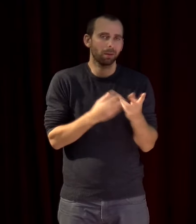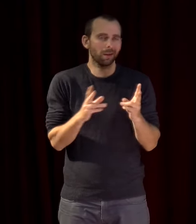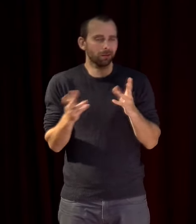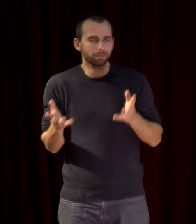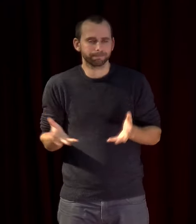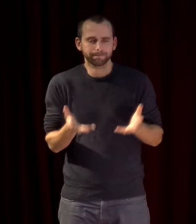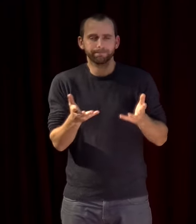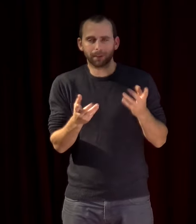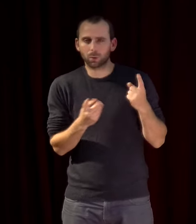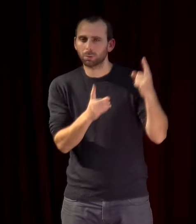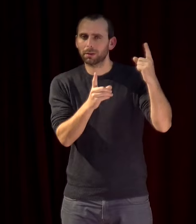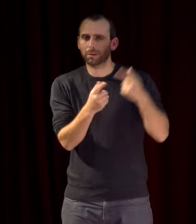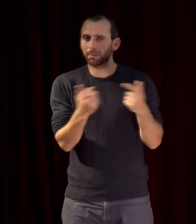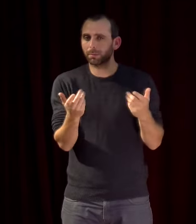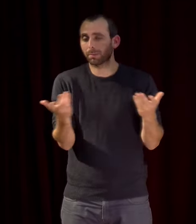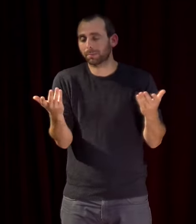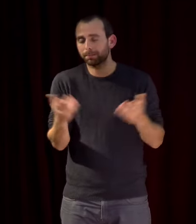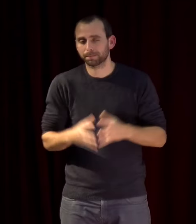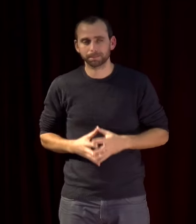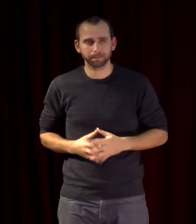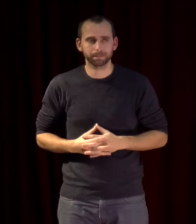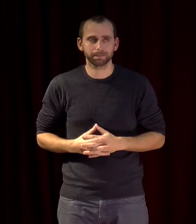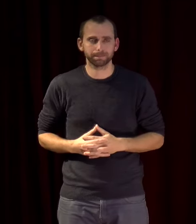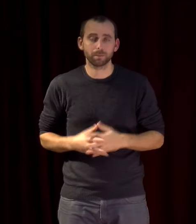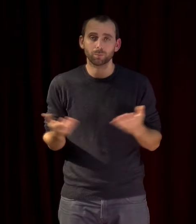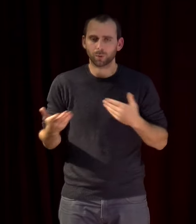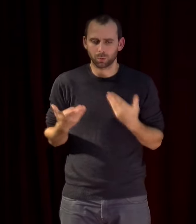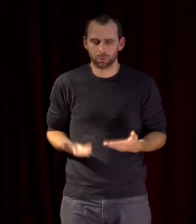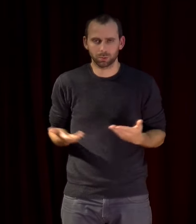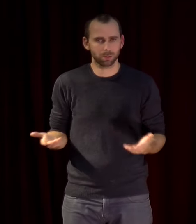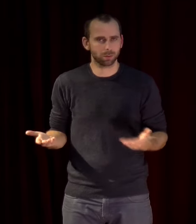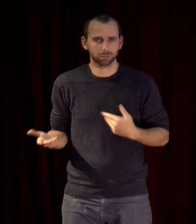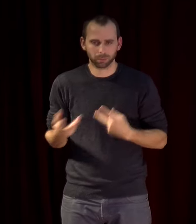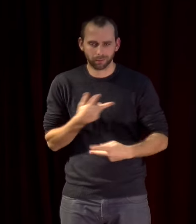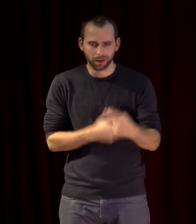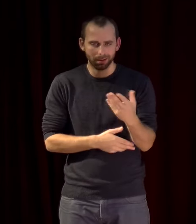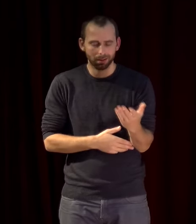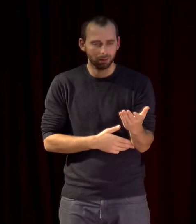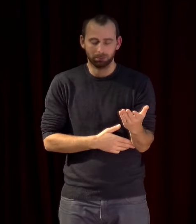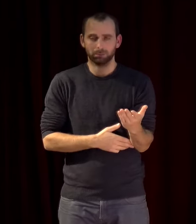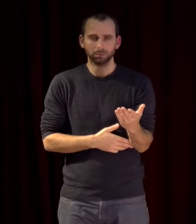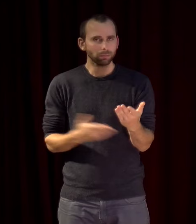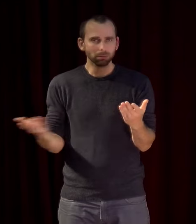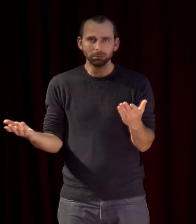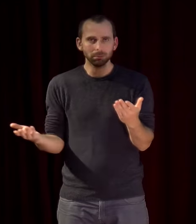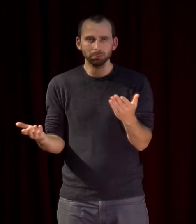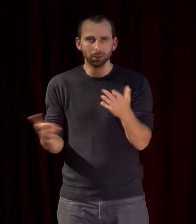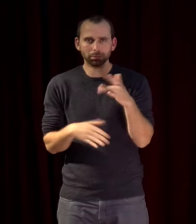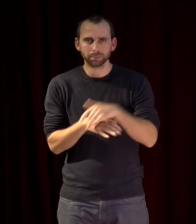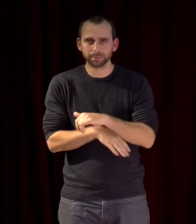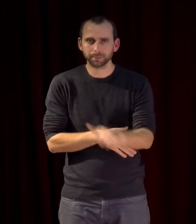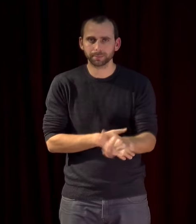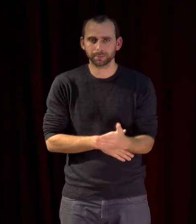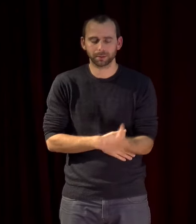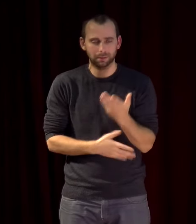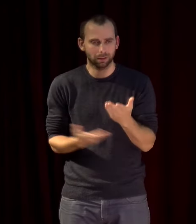là maintenant on est dans une phase que je n'ai jamais connue de ma vie aussi de recul